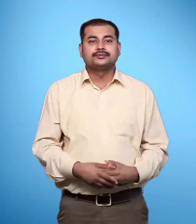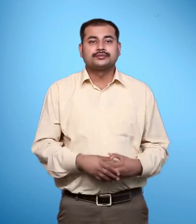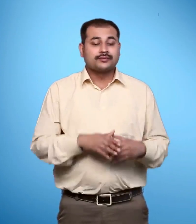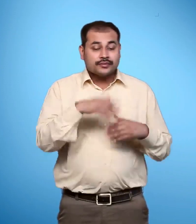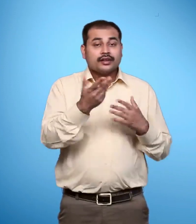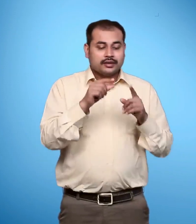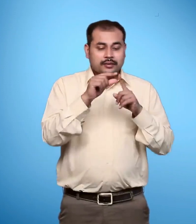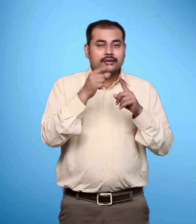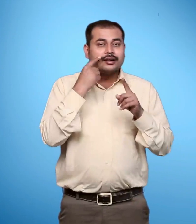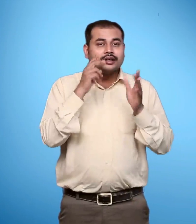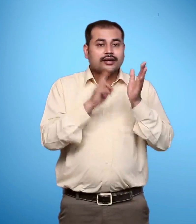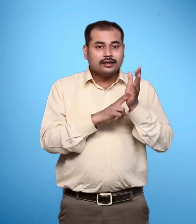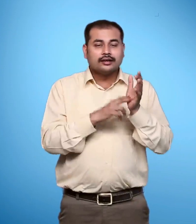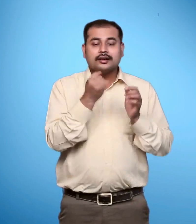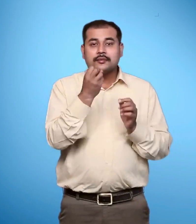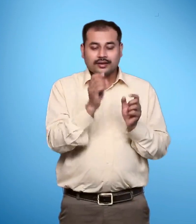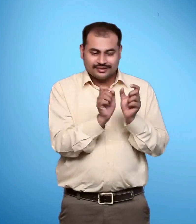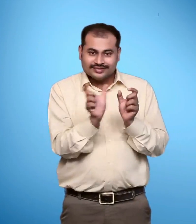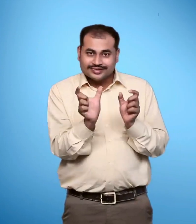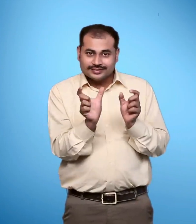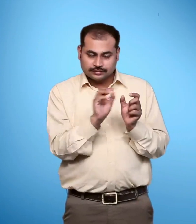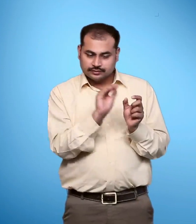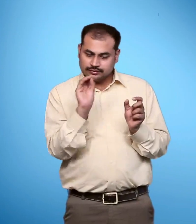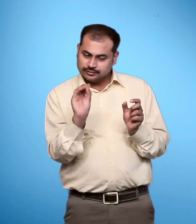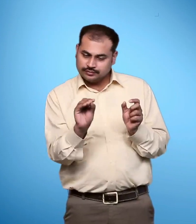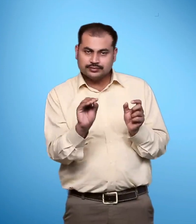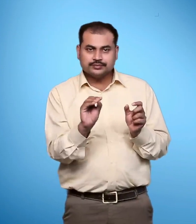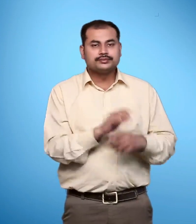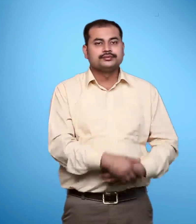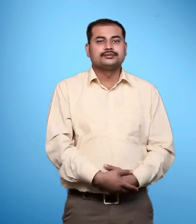शहर के नाम के बाद लिखे अंक को पिन कोड कहते हैं